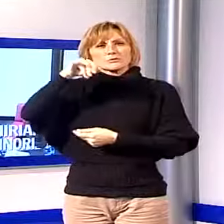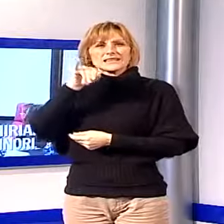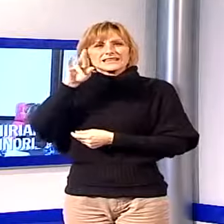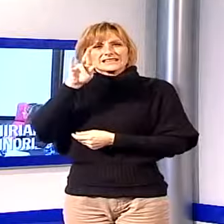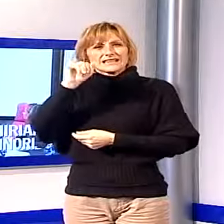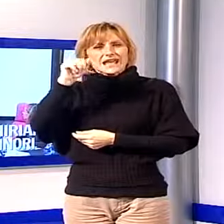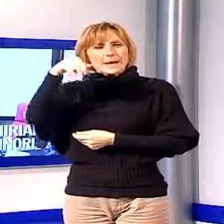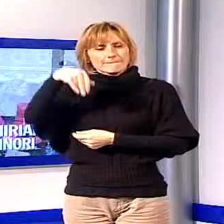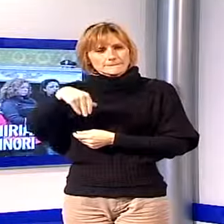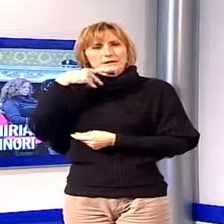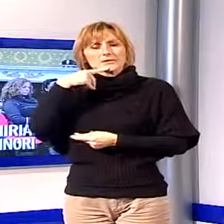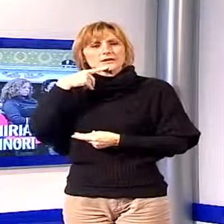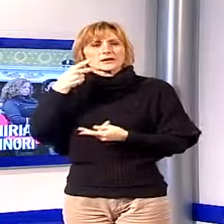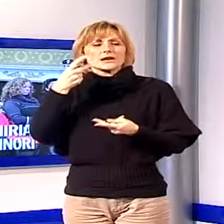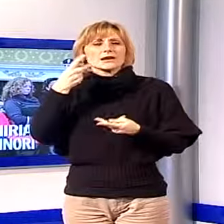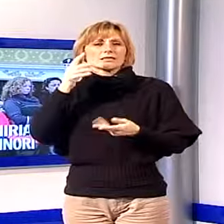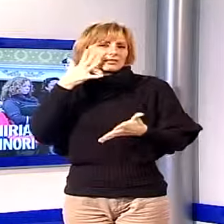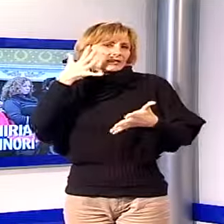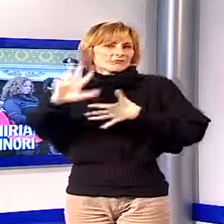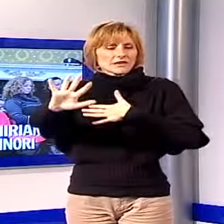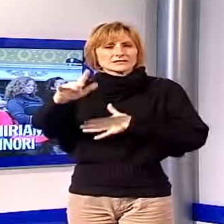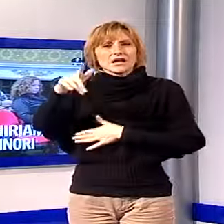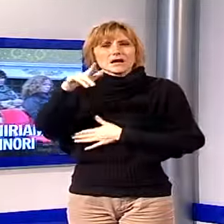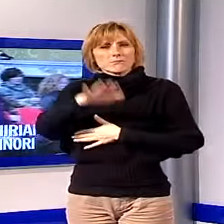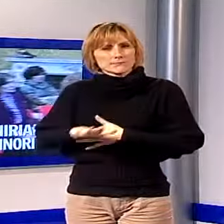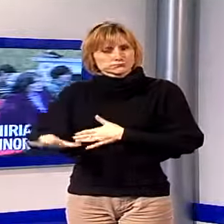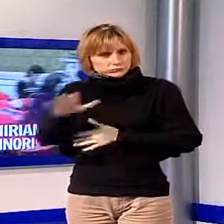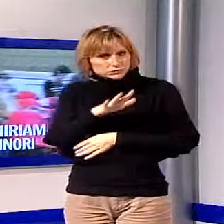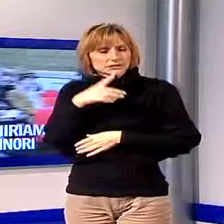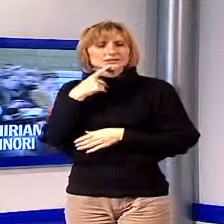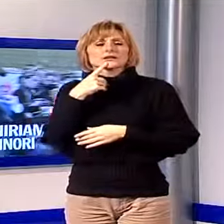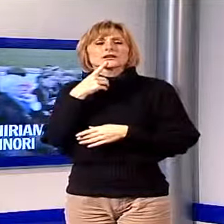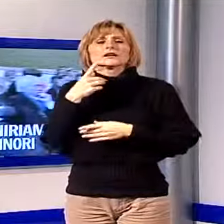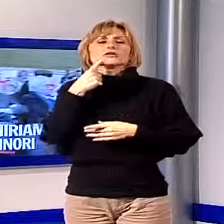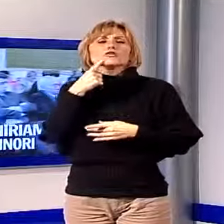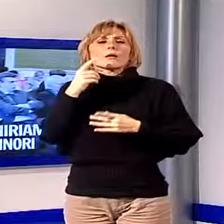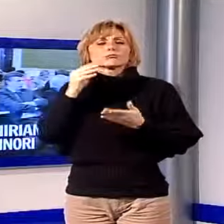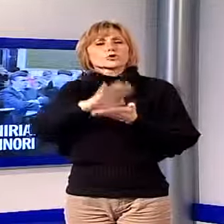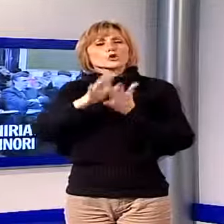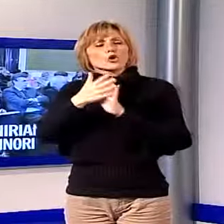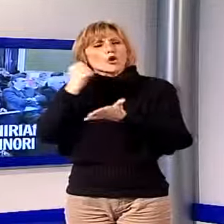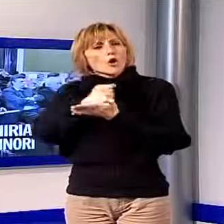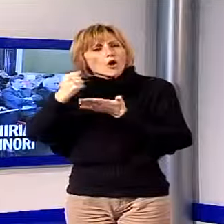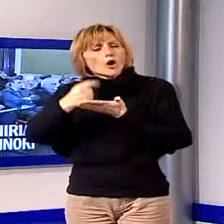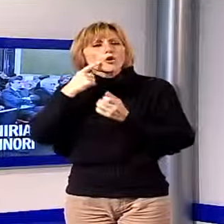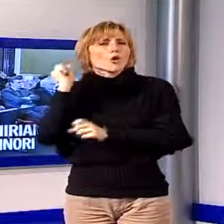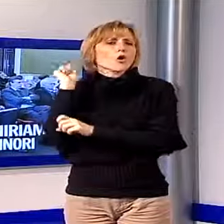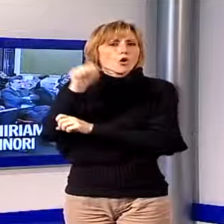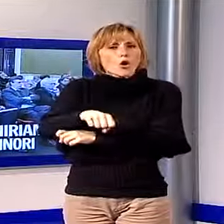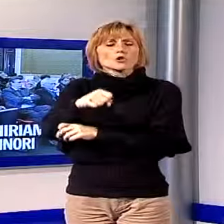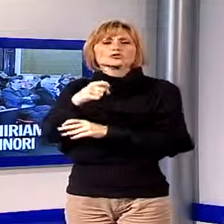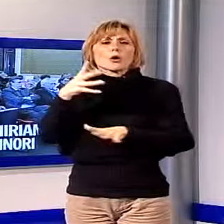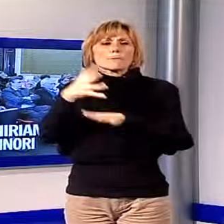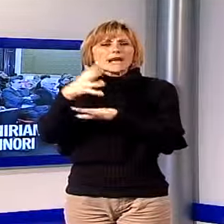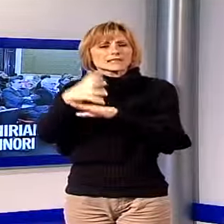dei minori, rinnovata l'adesione di forze dell'ordine e istituzioni al protocollo contro maltrattamenti e abusi ai